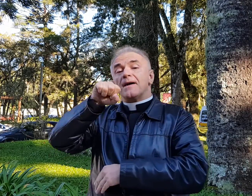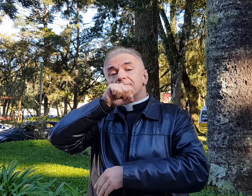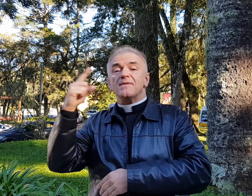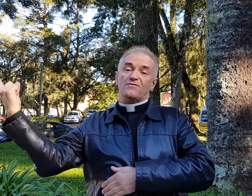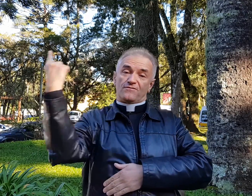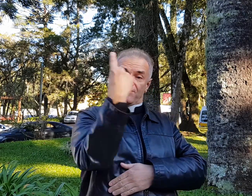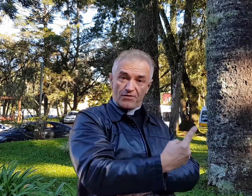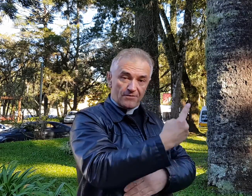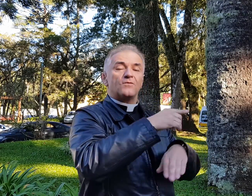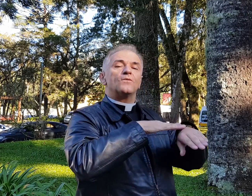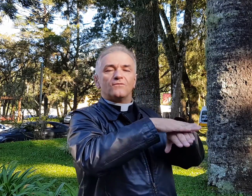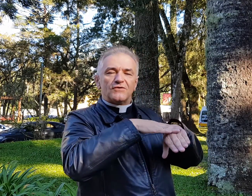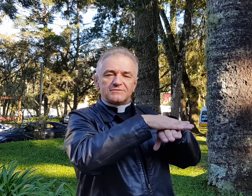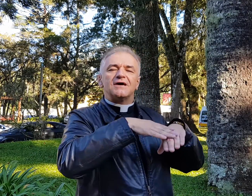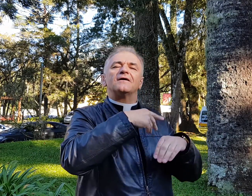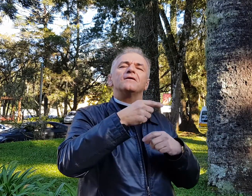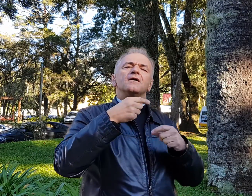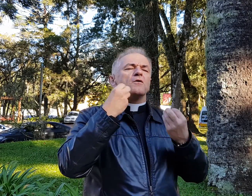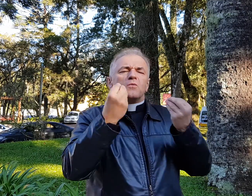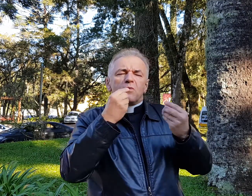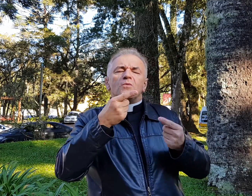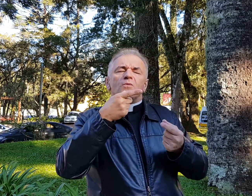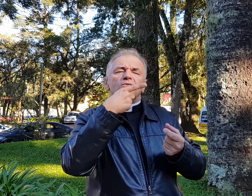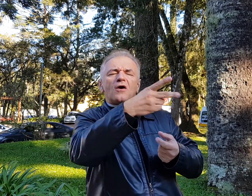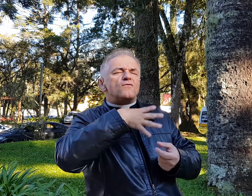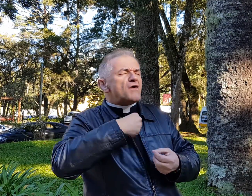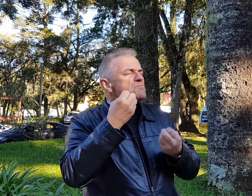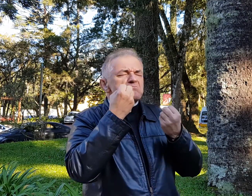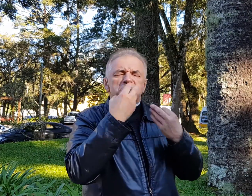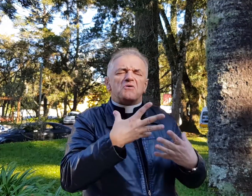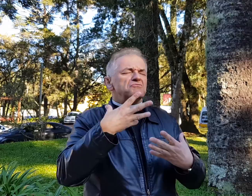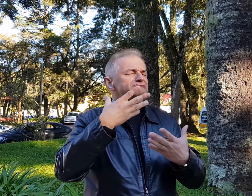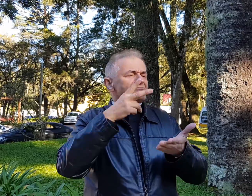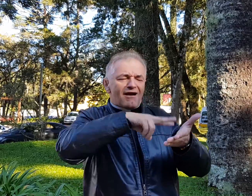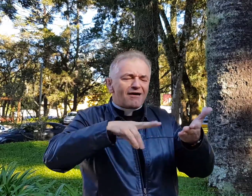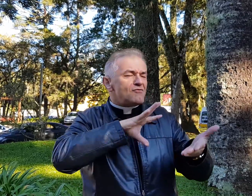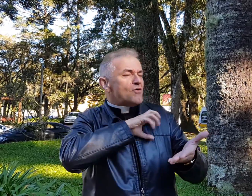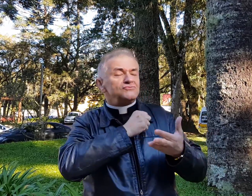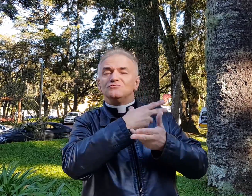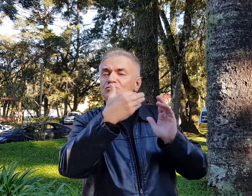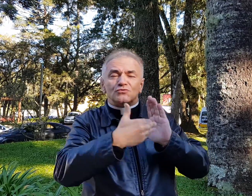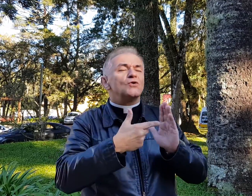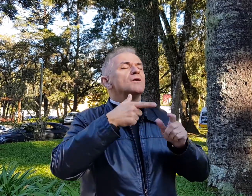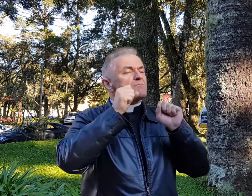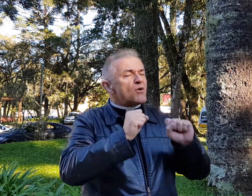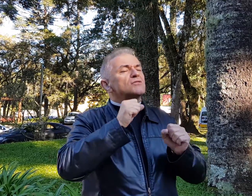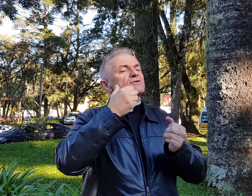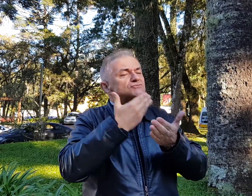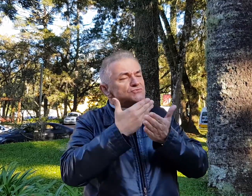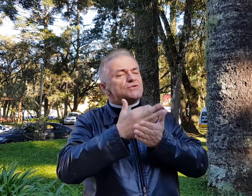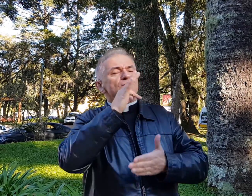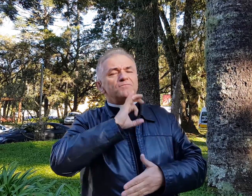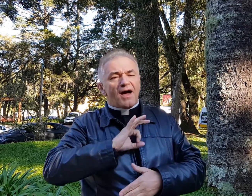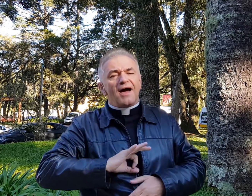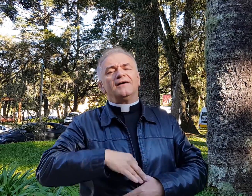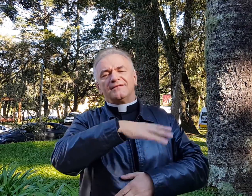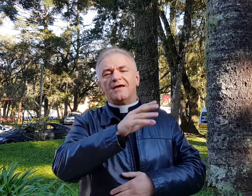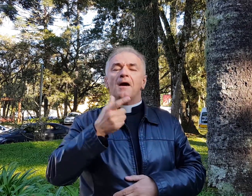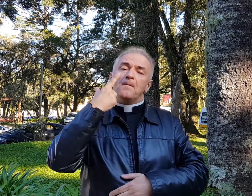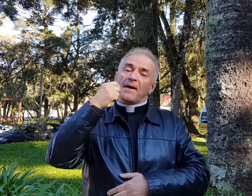Daí, um dia, os professores, né? Numa reunião de pais, chamaram meu pai e minha mãe, falaram para os meus pais, né? Todo o meu desempenho, como que era, e que eu tinha